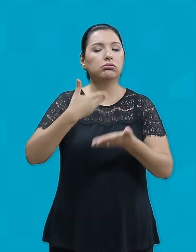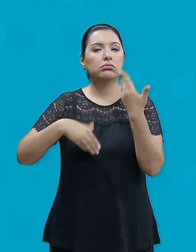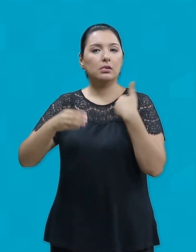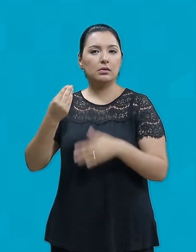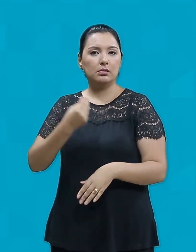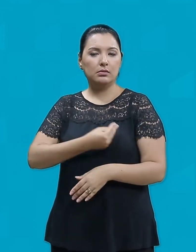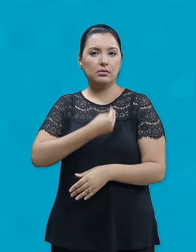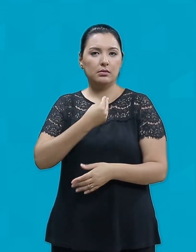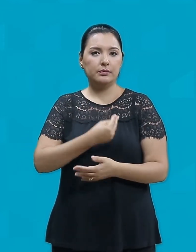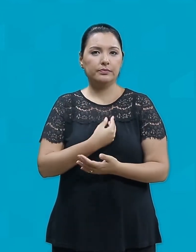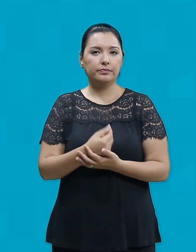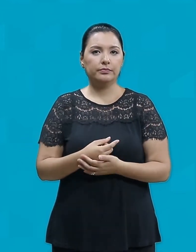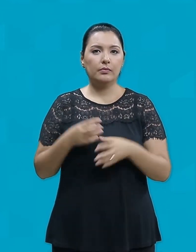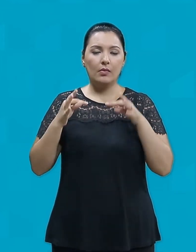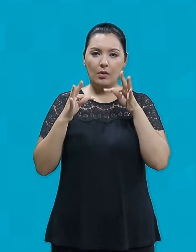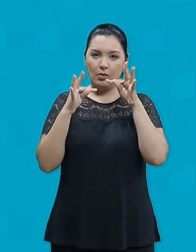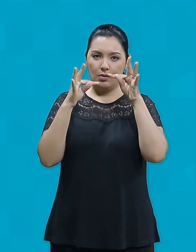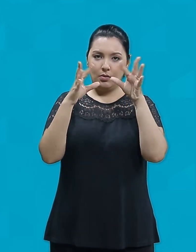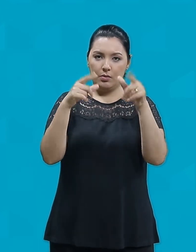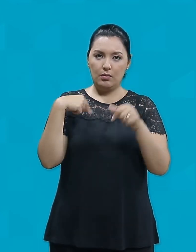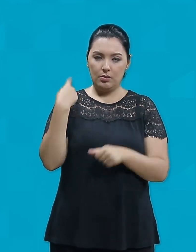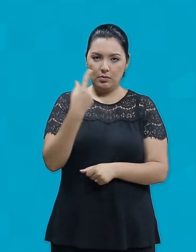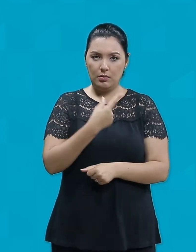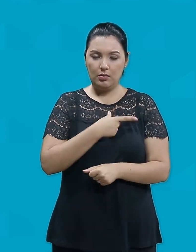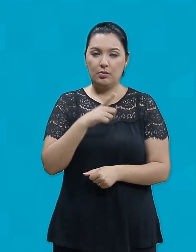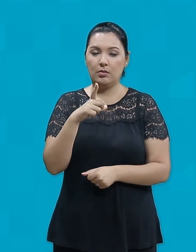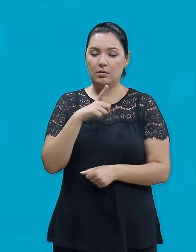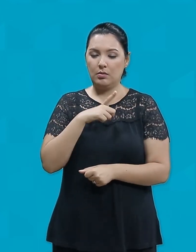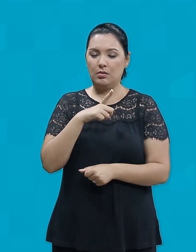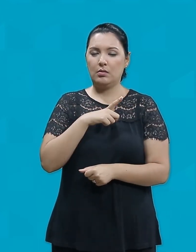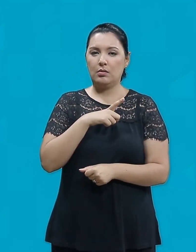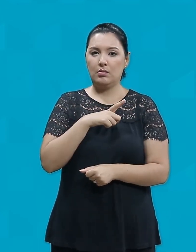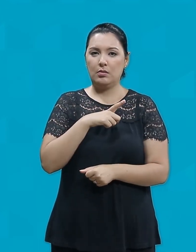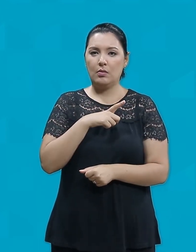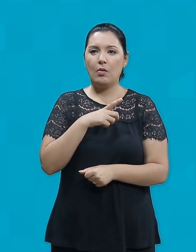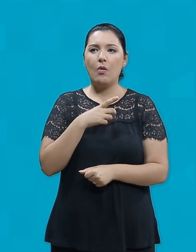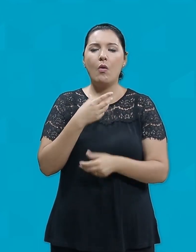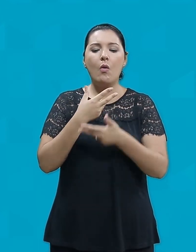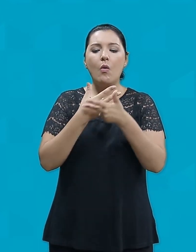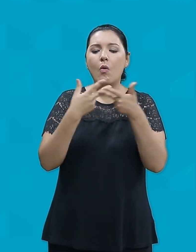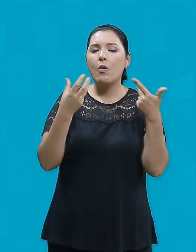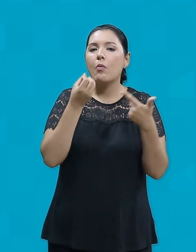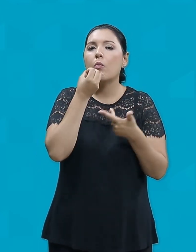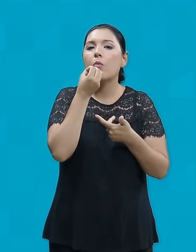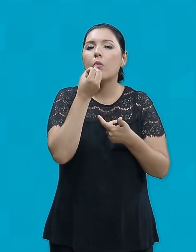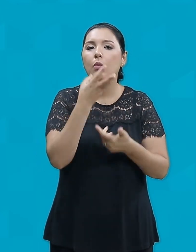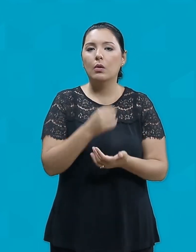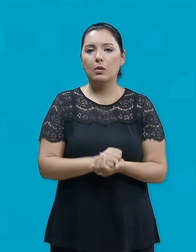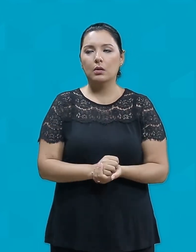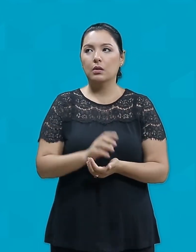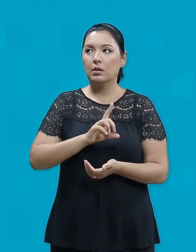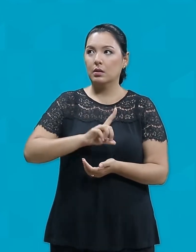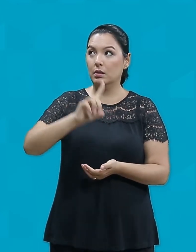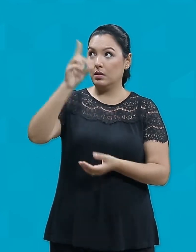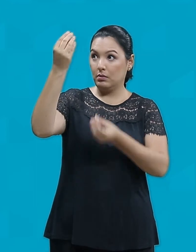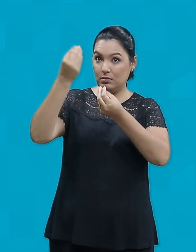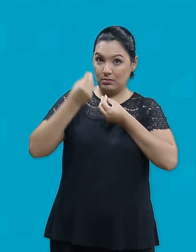Todos nós temos algum dom ou talento Que Deus confiou a nós para